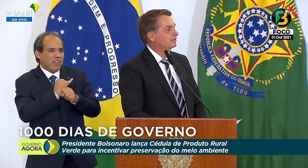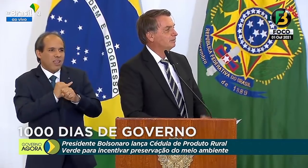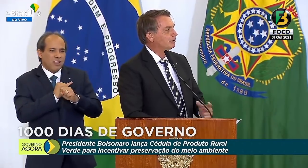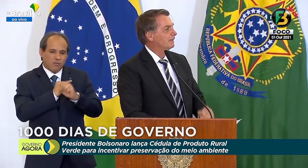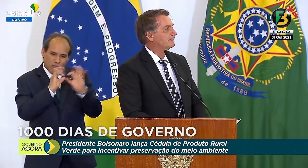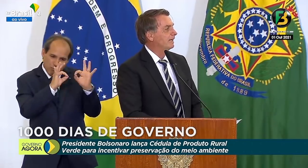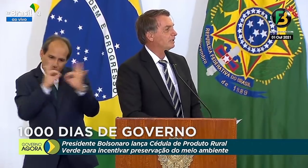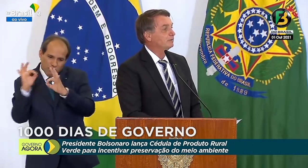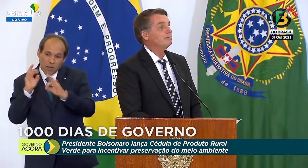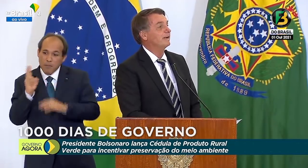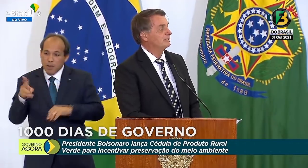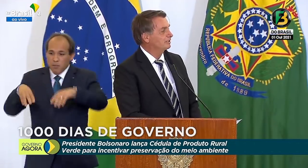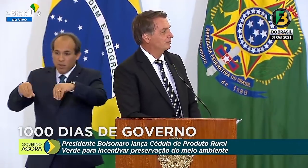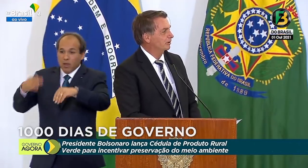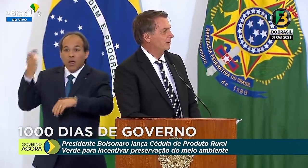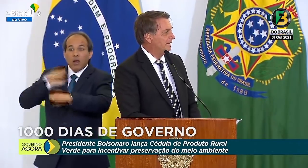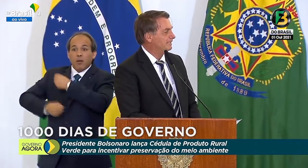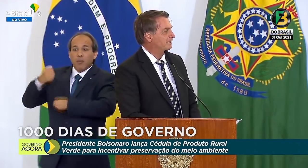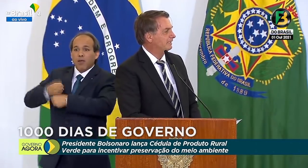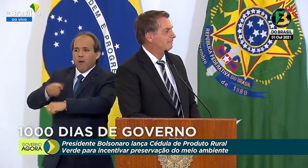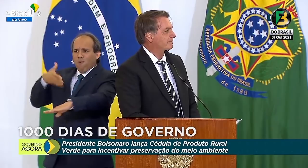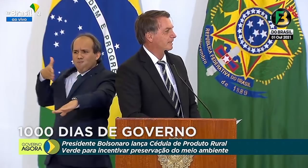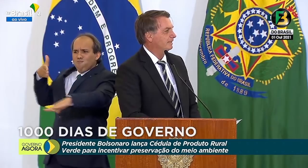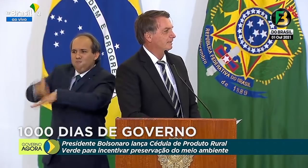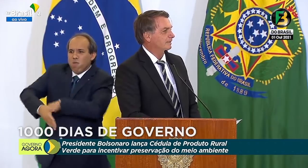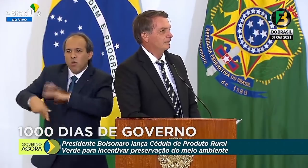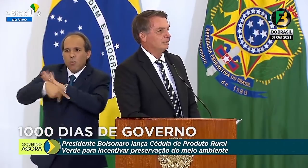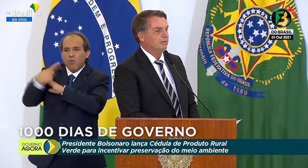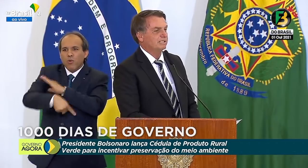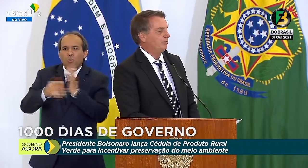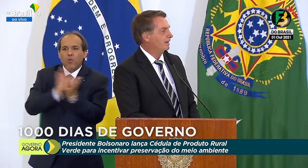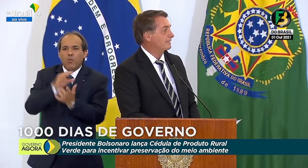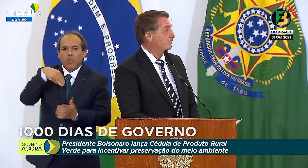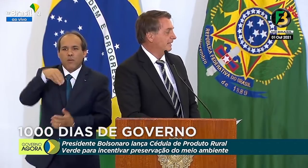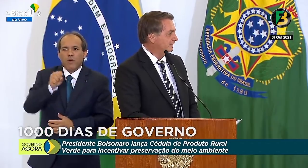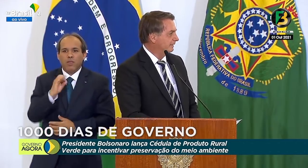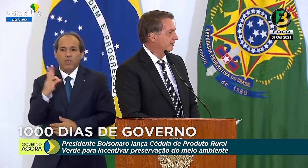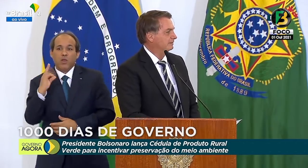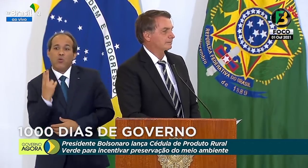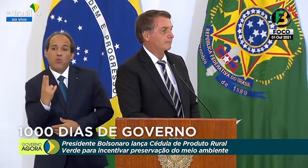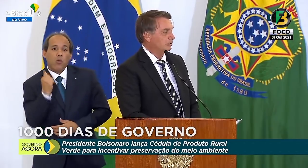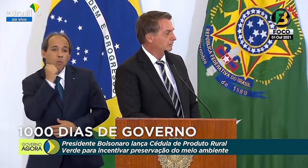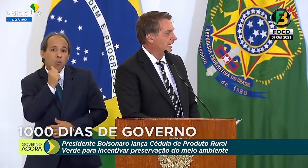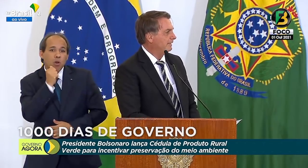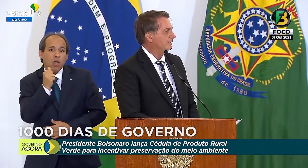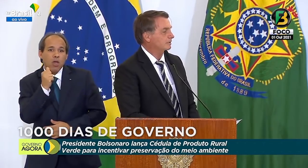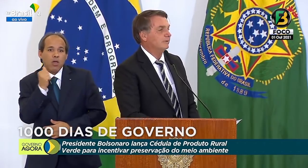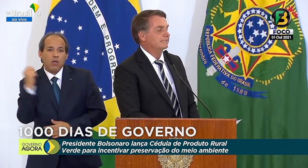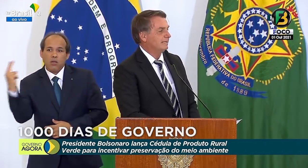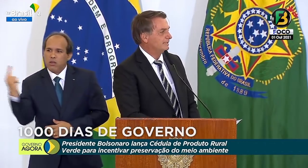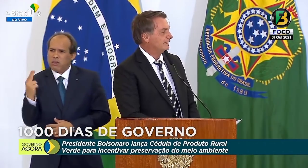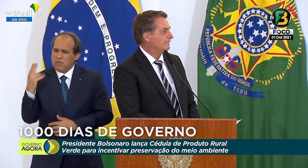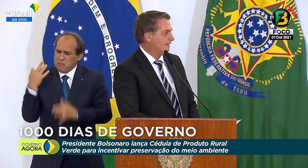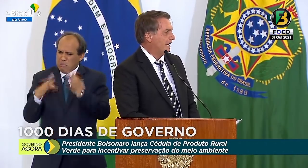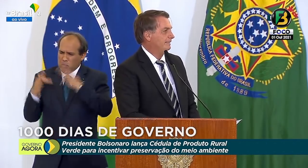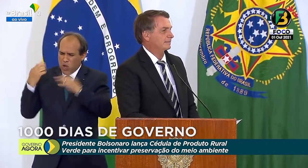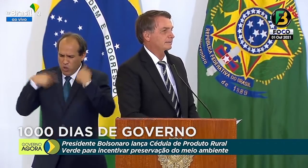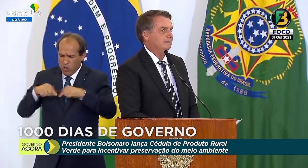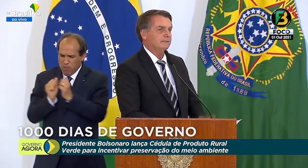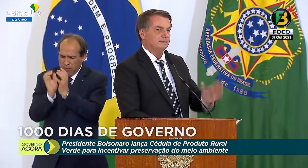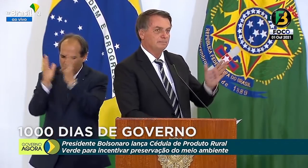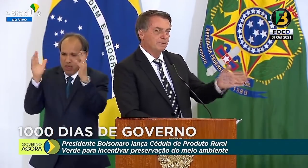assentamento, o ano passado, foi invadido pelo MST, duas senhoras apareceram machucadas, com as casas